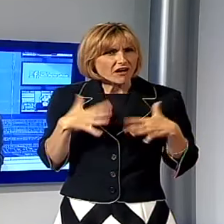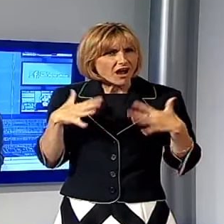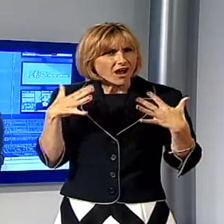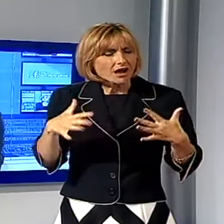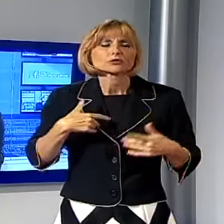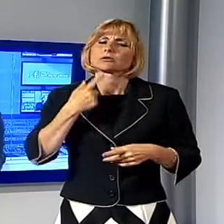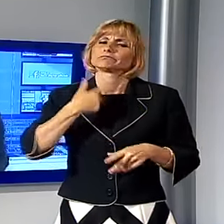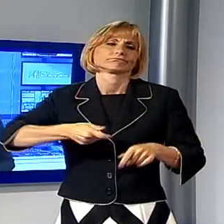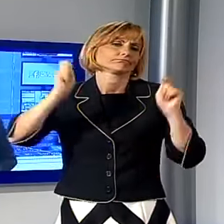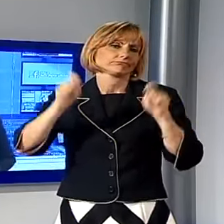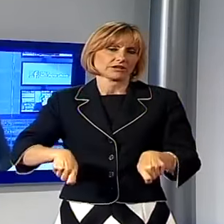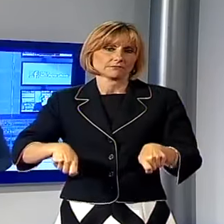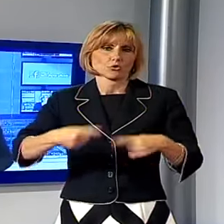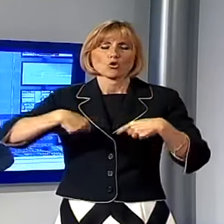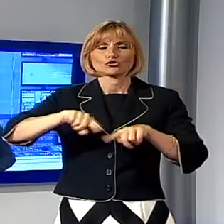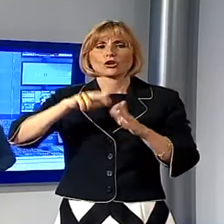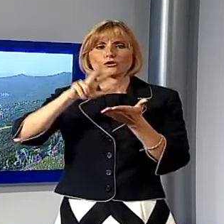maggioranza del consiglio regionale